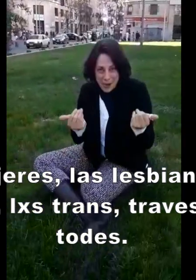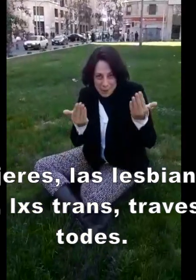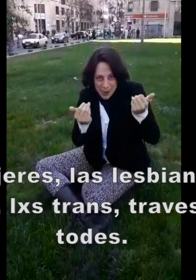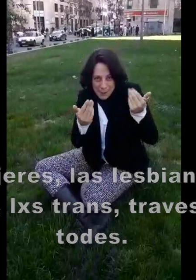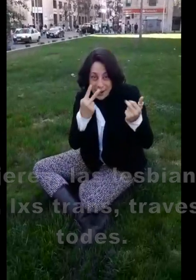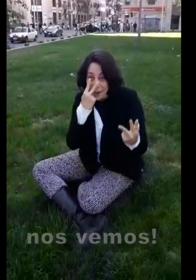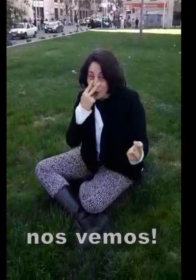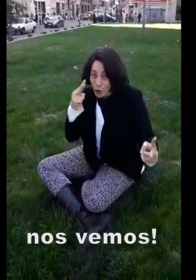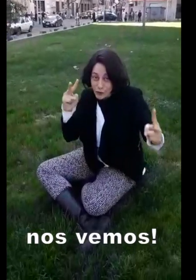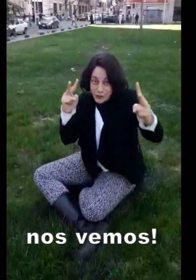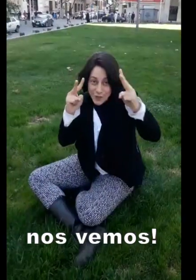¡Nos vemos!